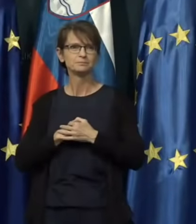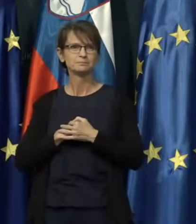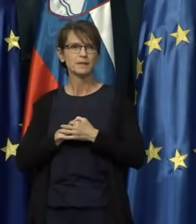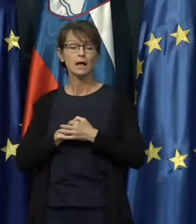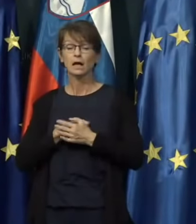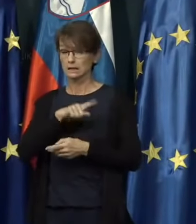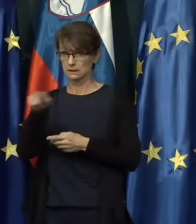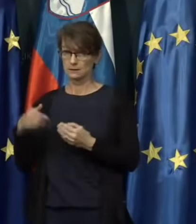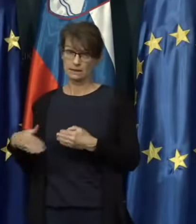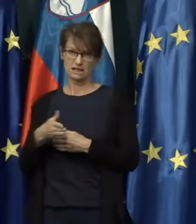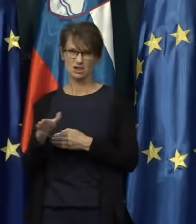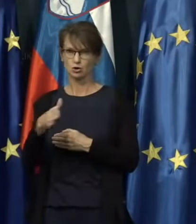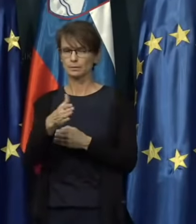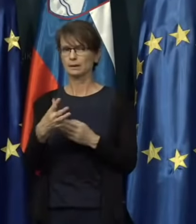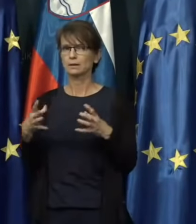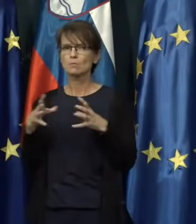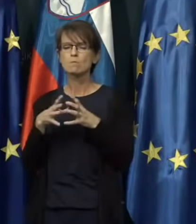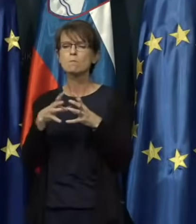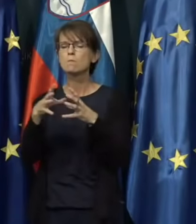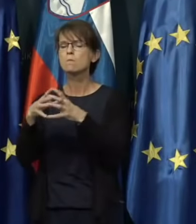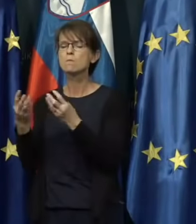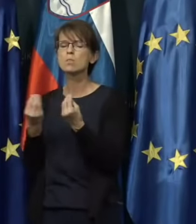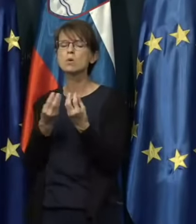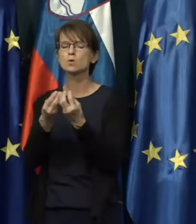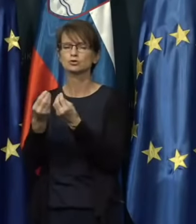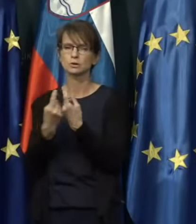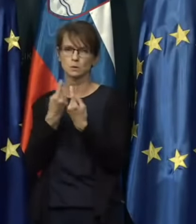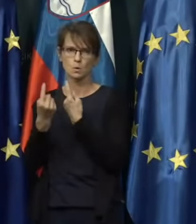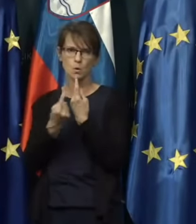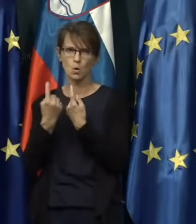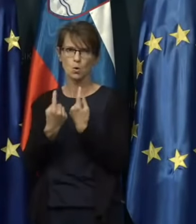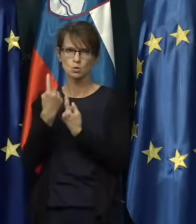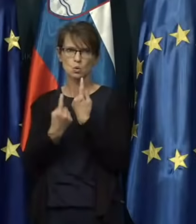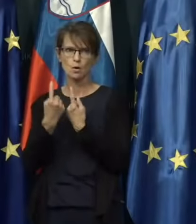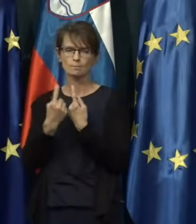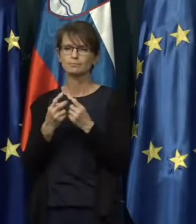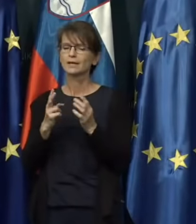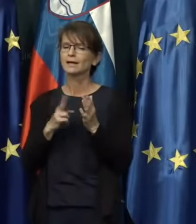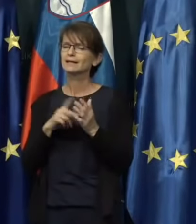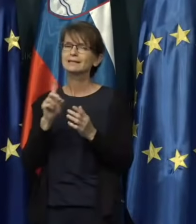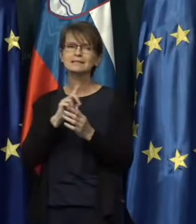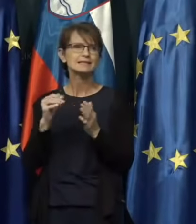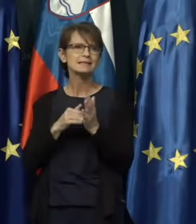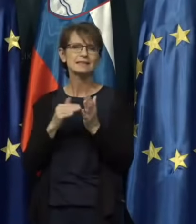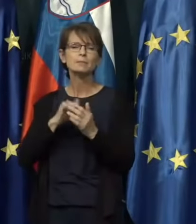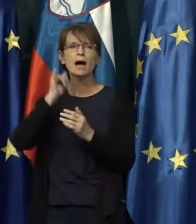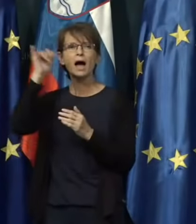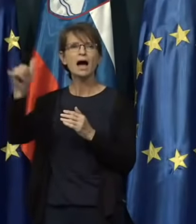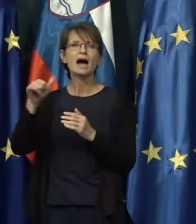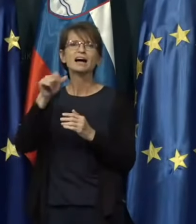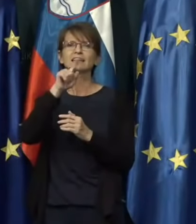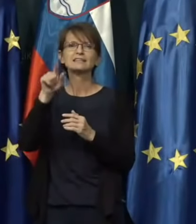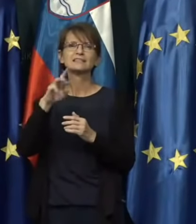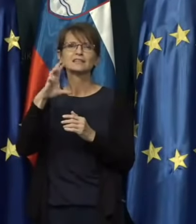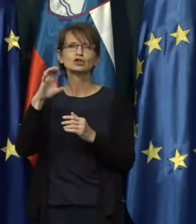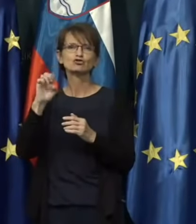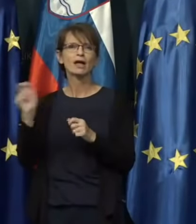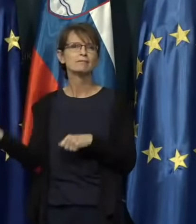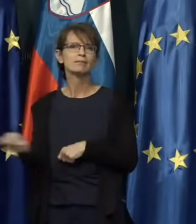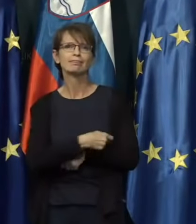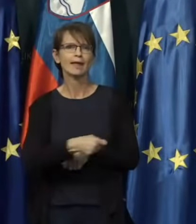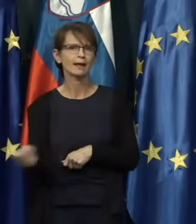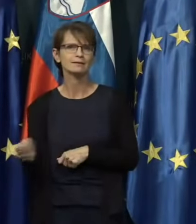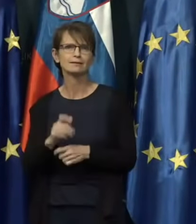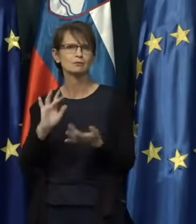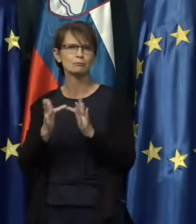izogibajte se množičnim dogodkom, ni treba resne, ne vzrče, ne na teniške turnirje,